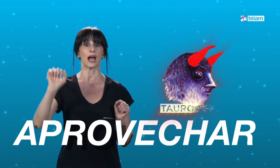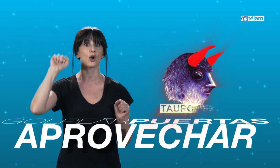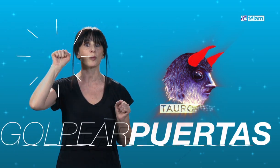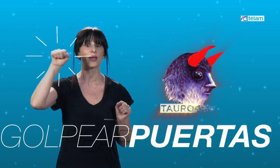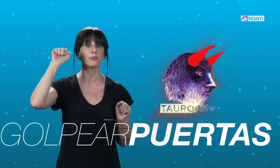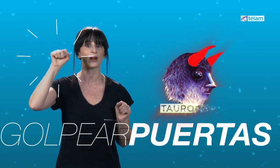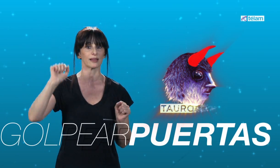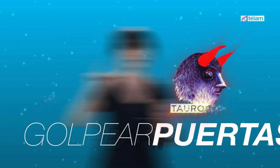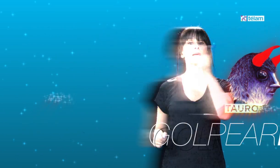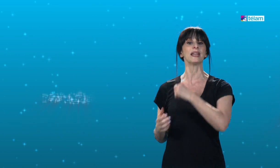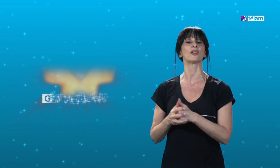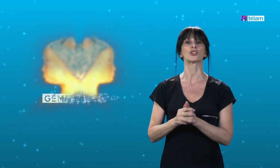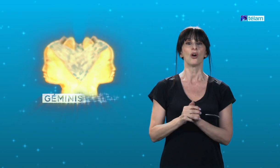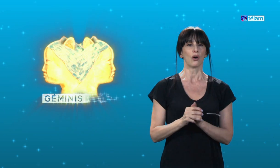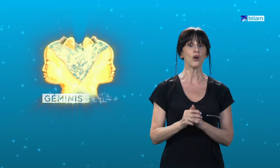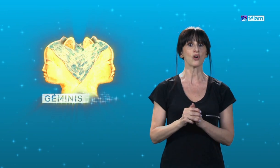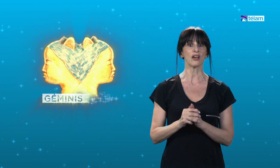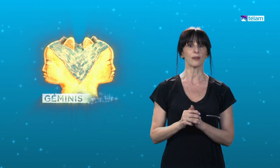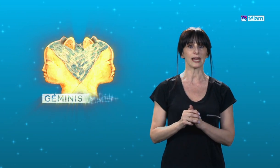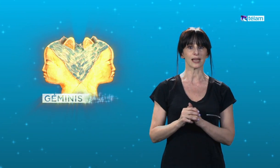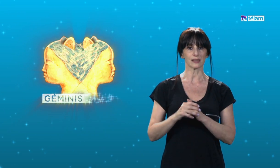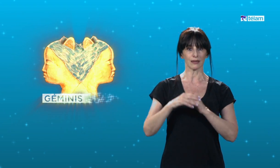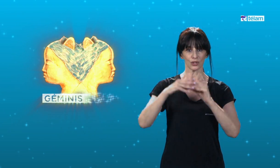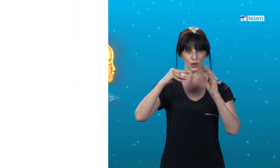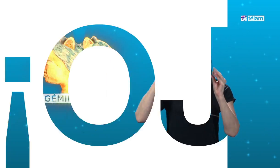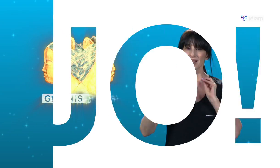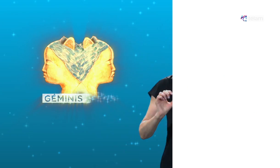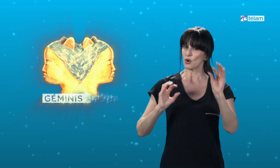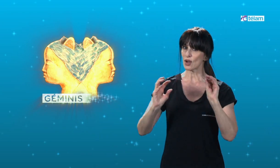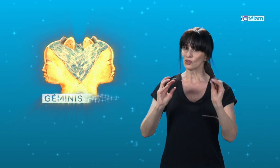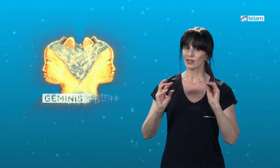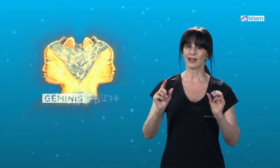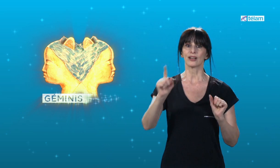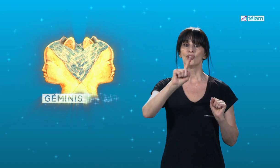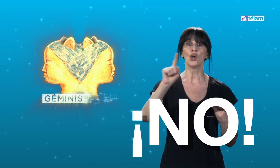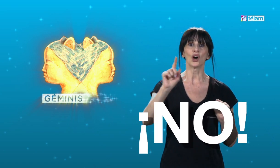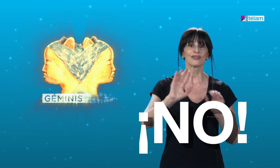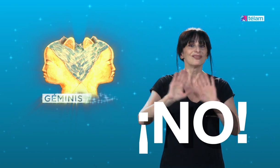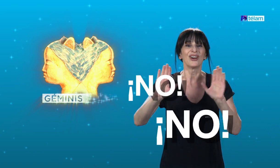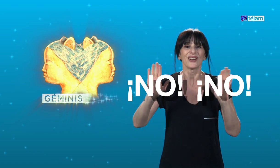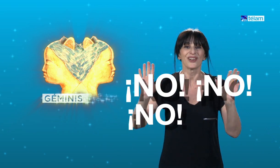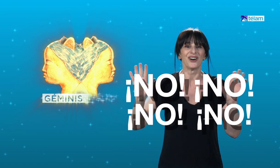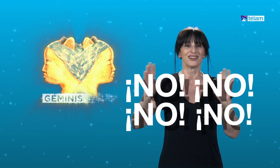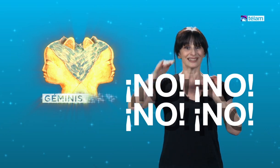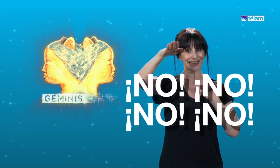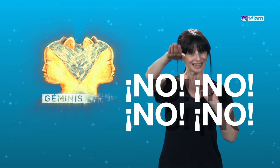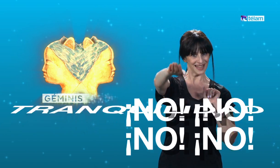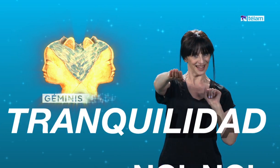golpear puertas. Geminianos, ojo con las familias. Esto de te voy a contestar, no, no, no. Tranquilidad,